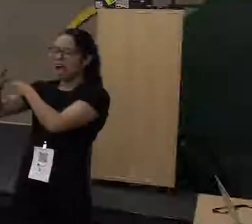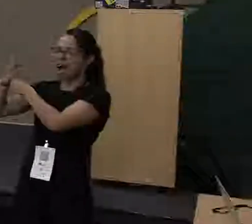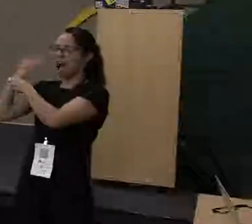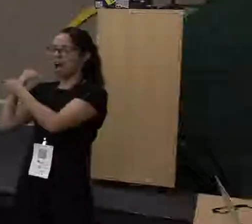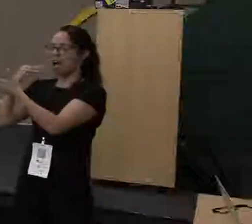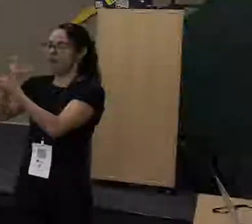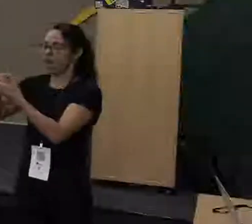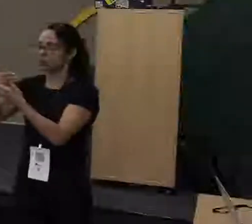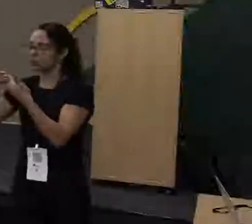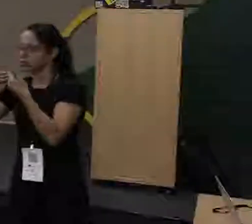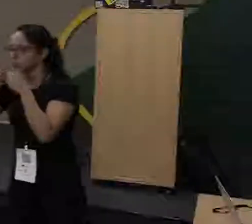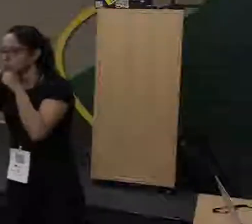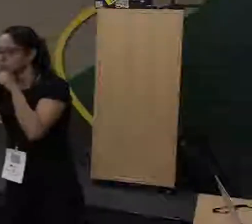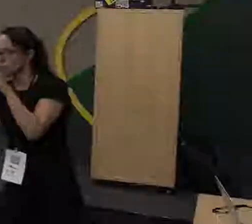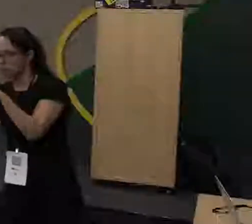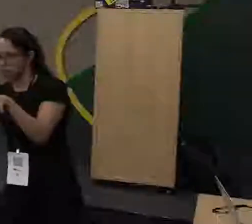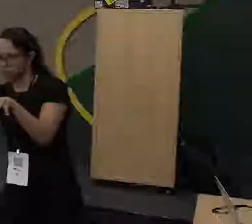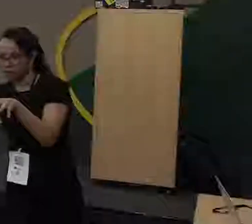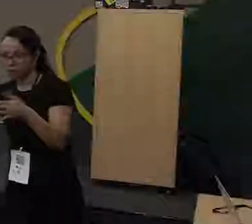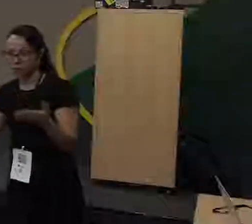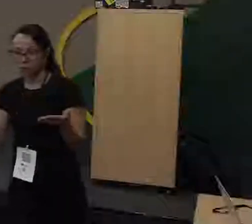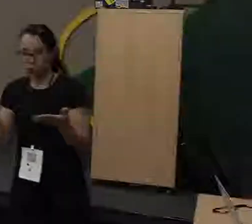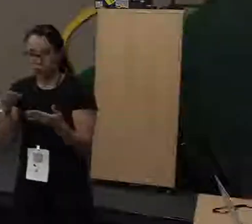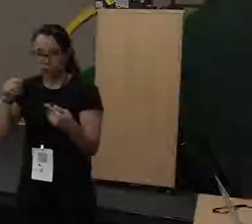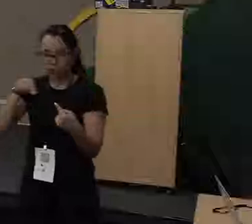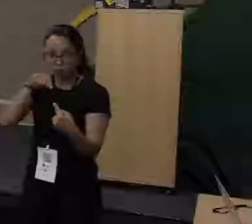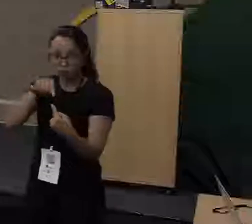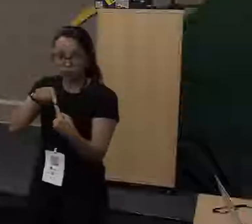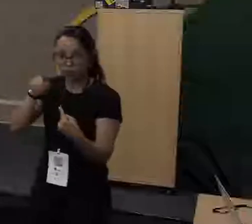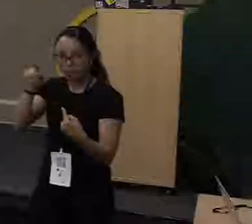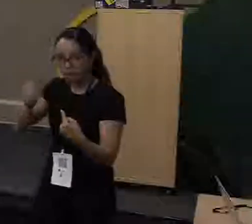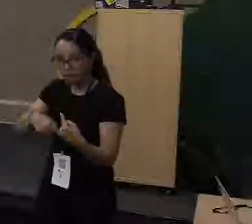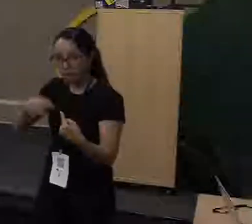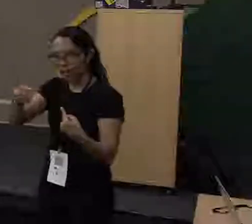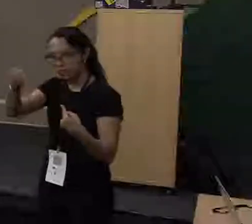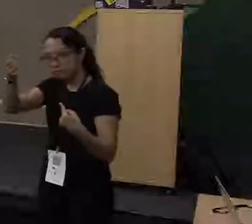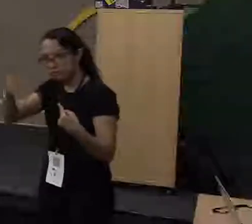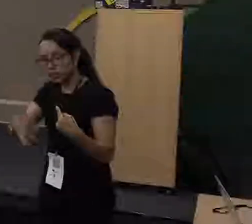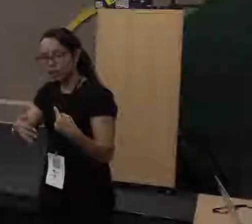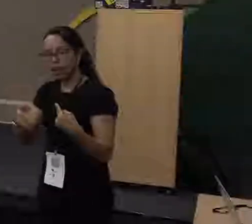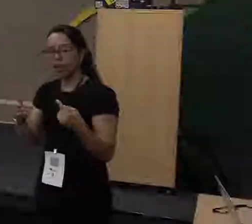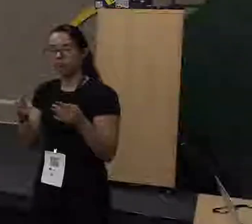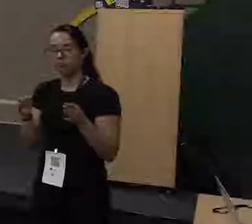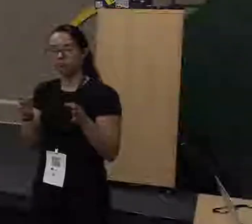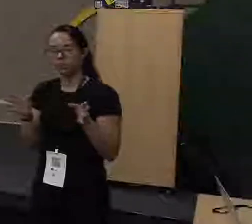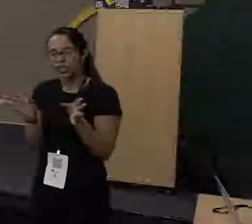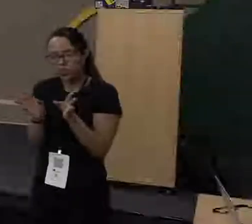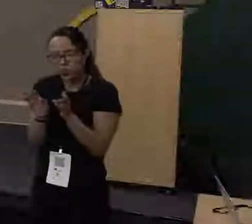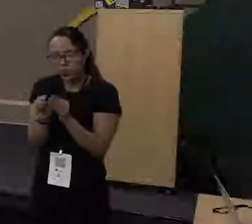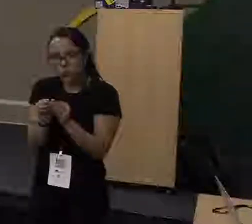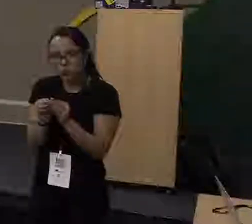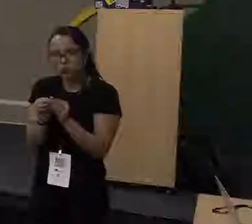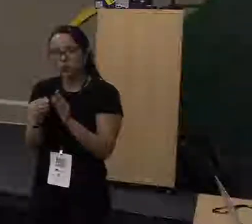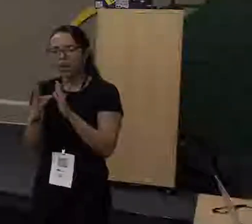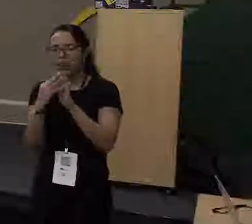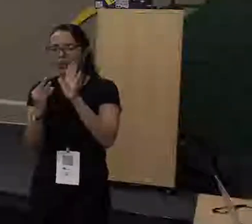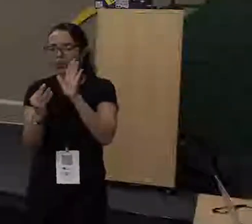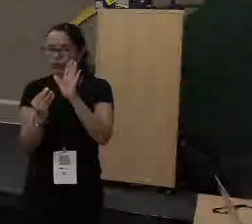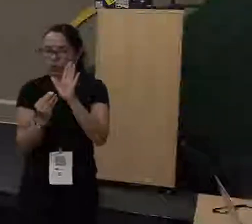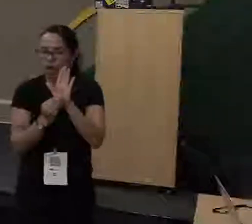Hoje, a ideia é falar para vocês um pouco sobre o que as linguagens funcionais